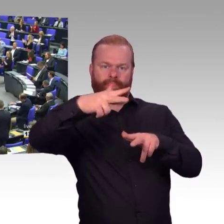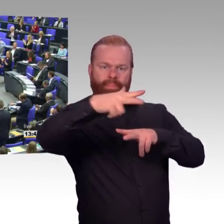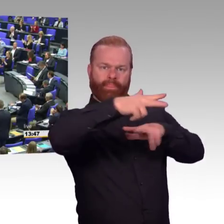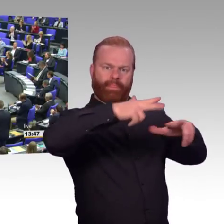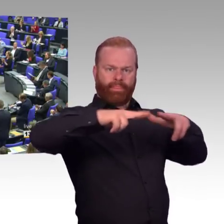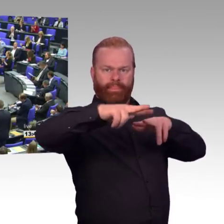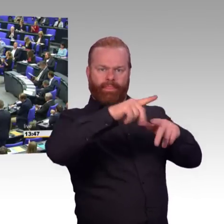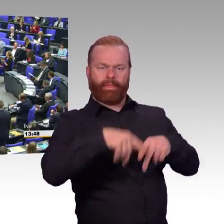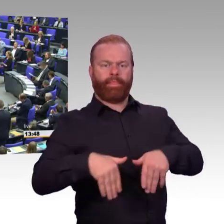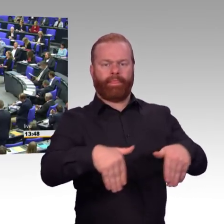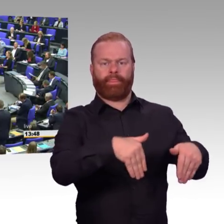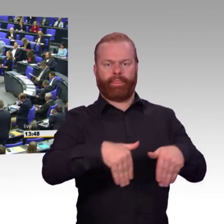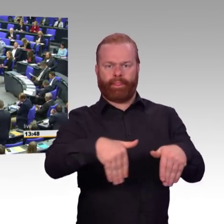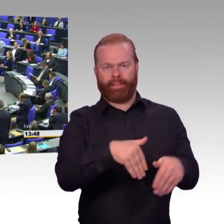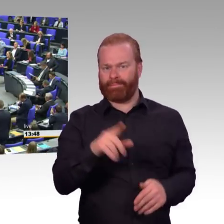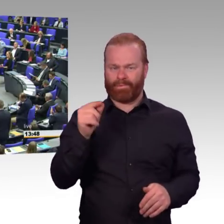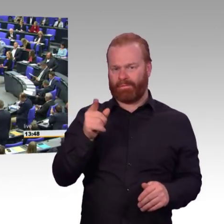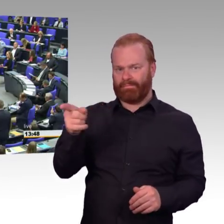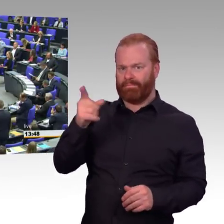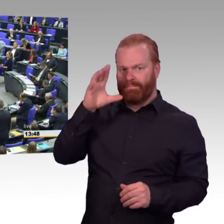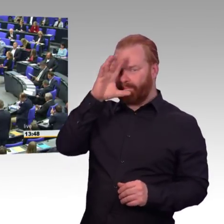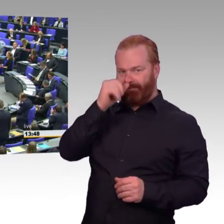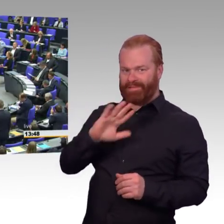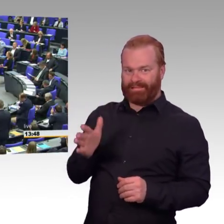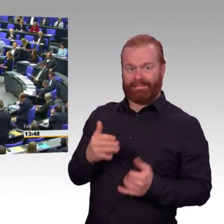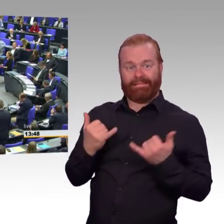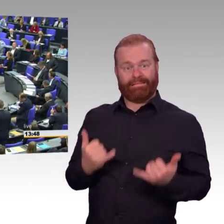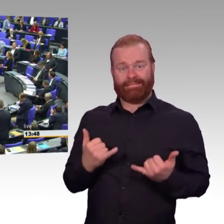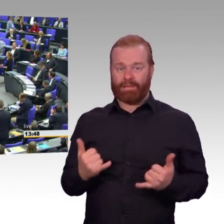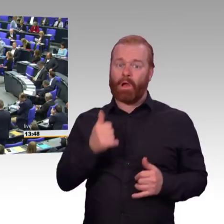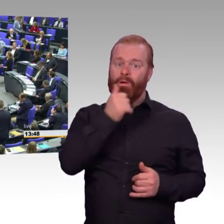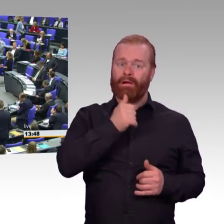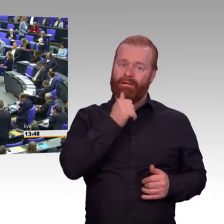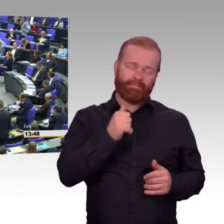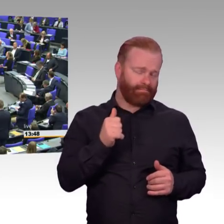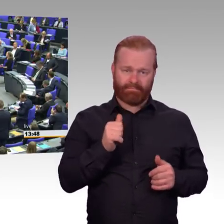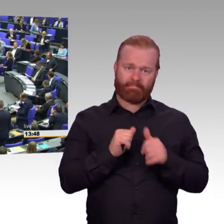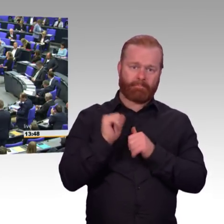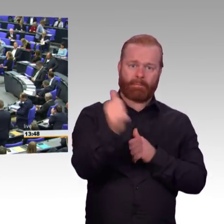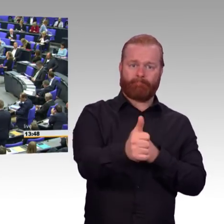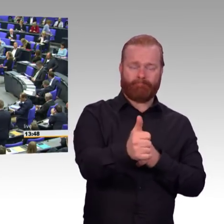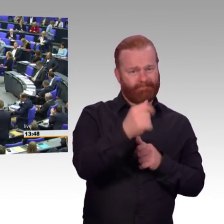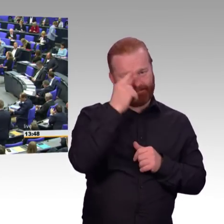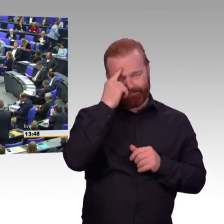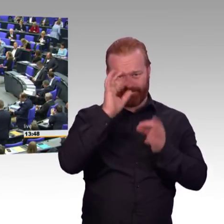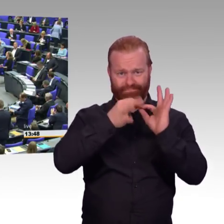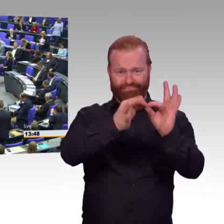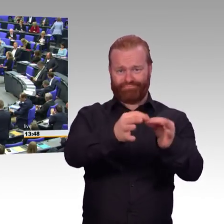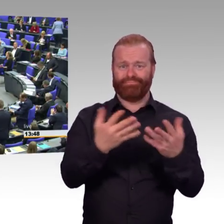notwendig ist, dass wir vor einer existenziellen Herausforderung stehen. Und wir weisen deshalb Ihre Diffamierung in allen Punkten